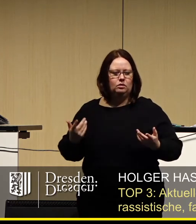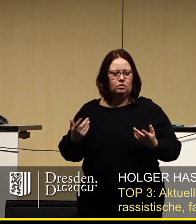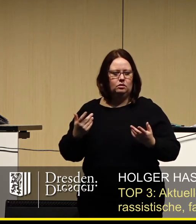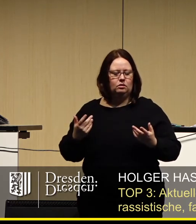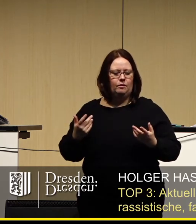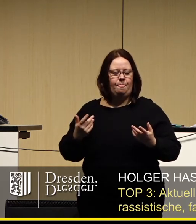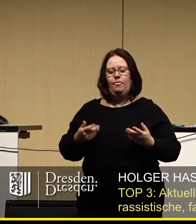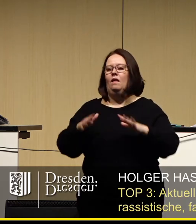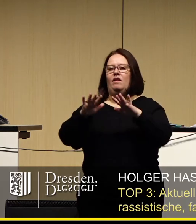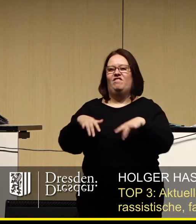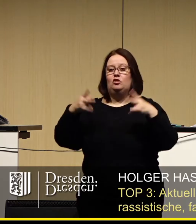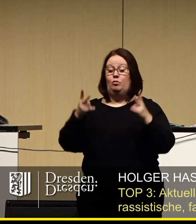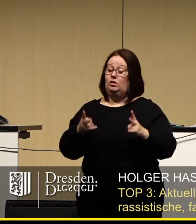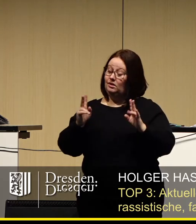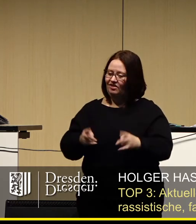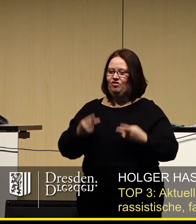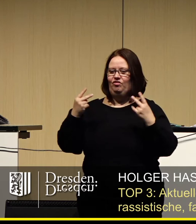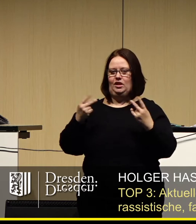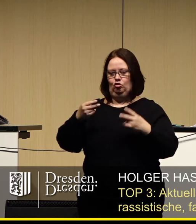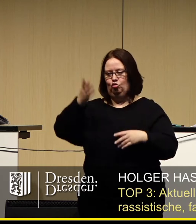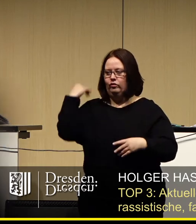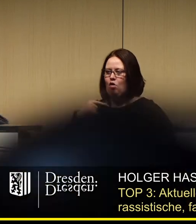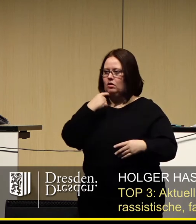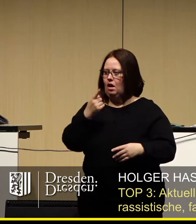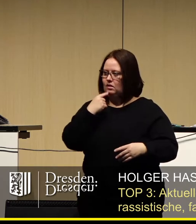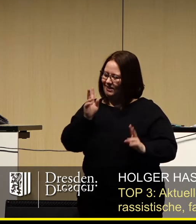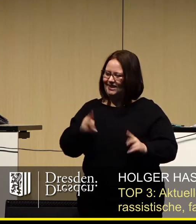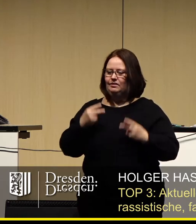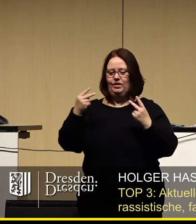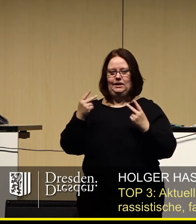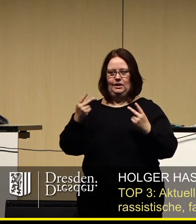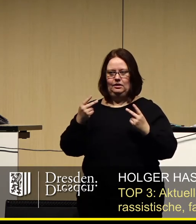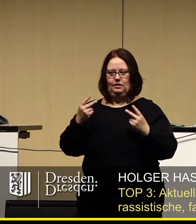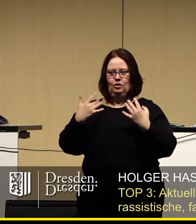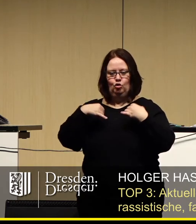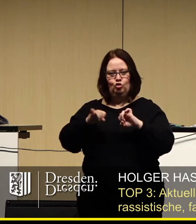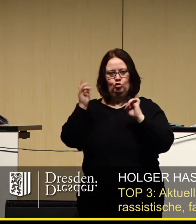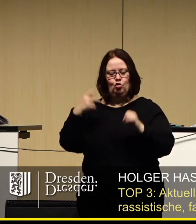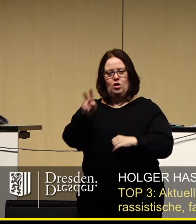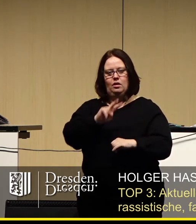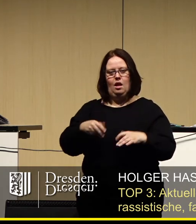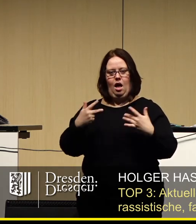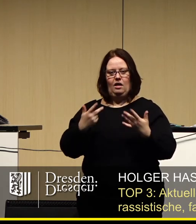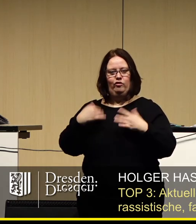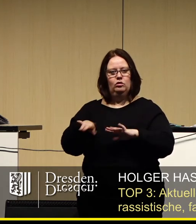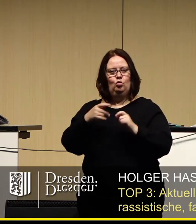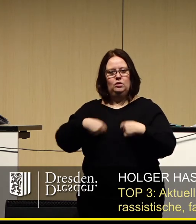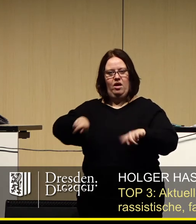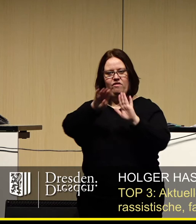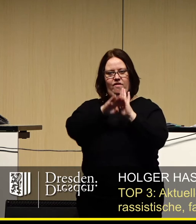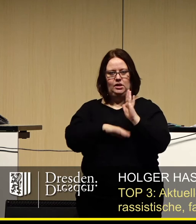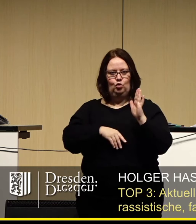Das Versammlungsrecht ist ein hohes Gut, das wurde von den Vorrednern schon mehrfach betont, geschützt durch den Artikel 8 unserer Verfassung.